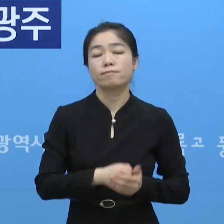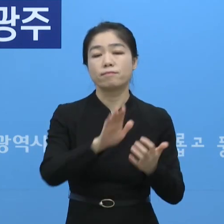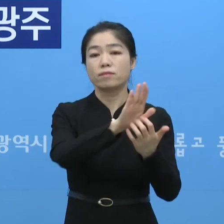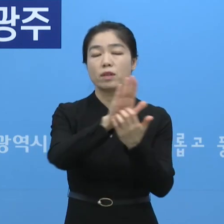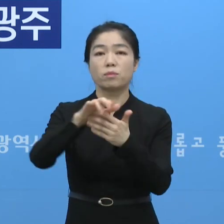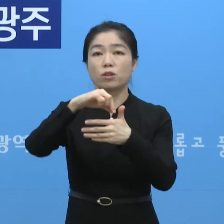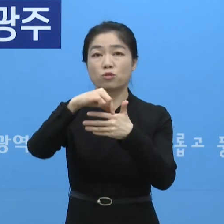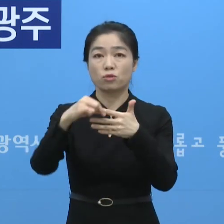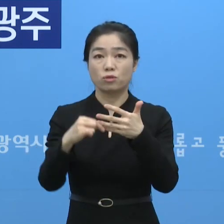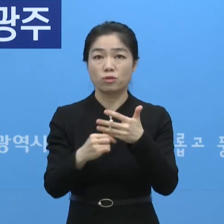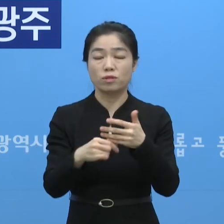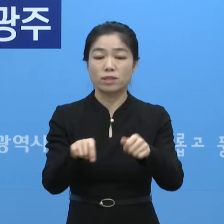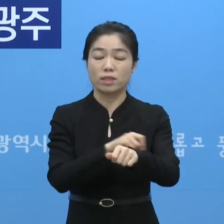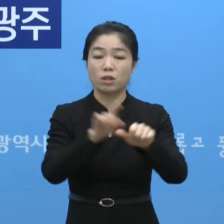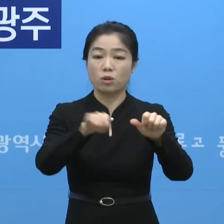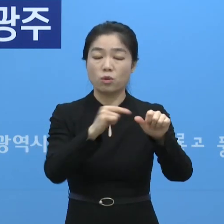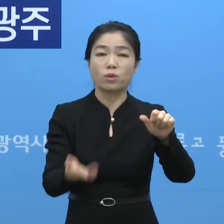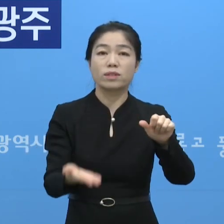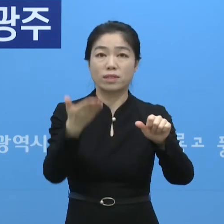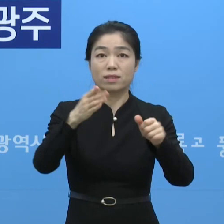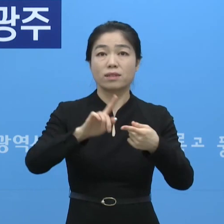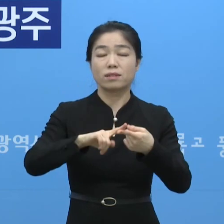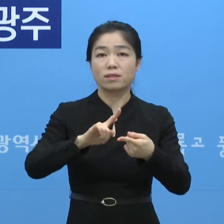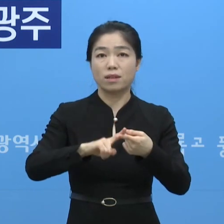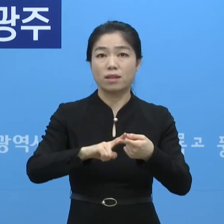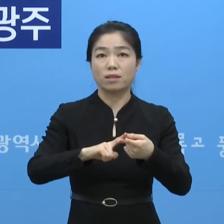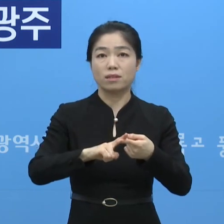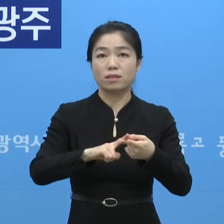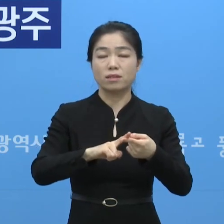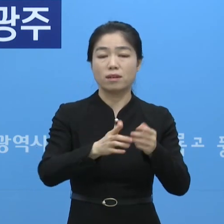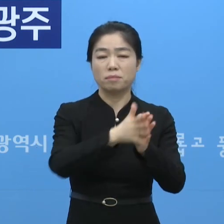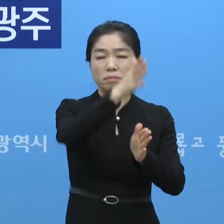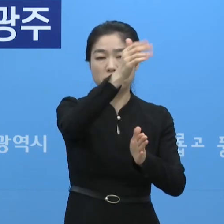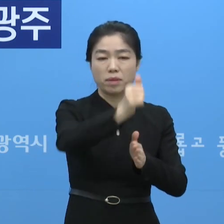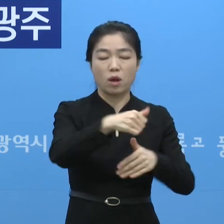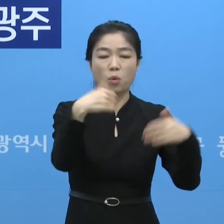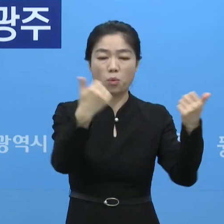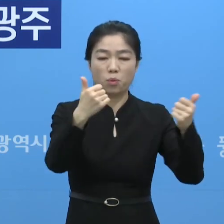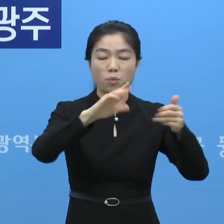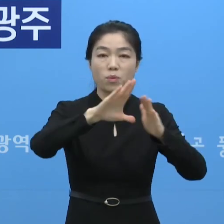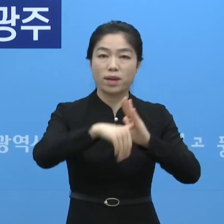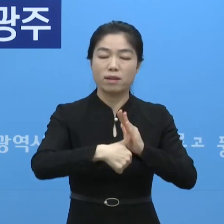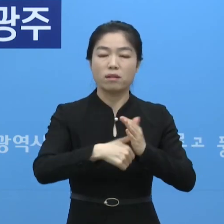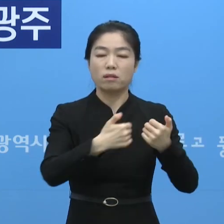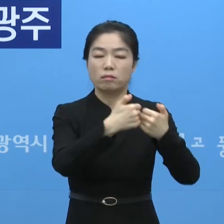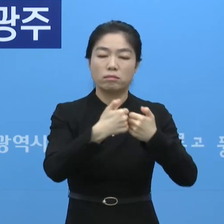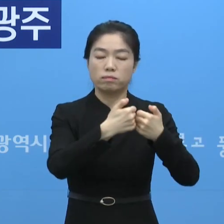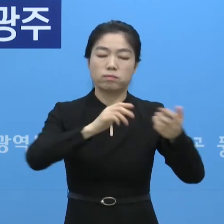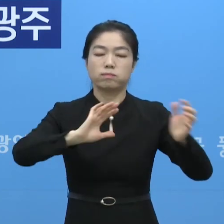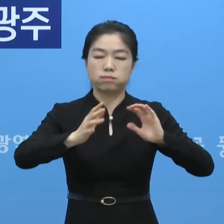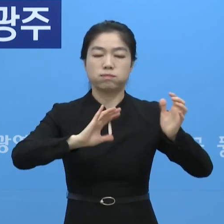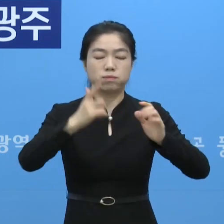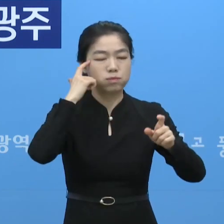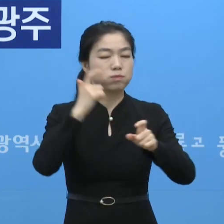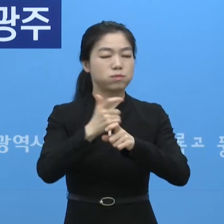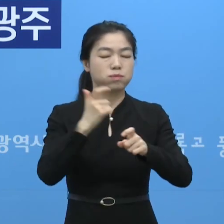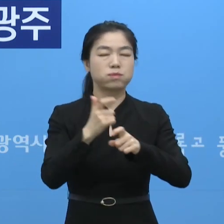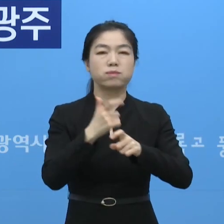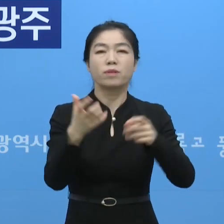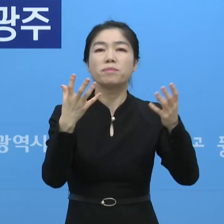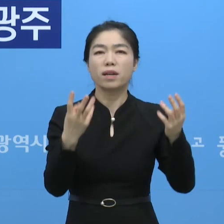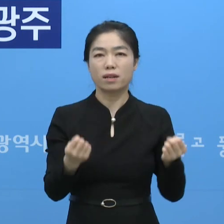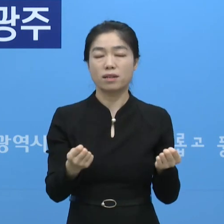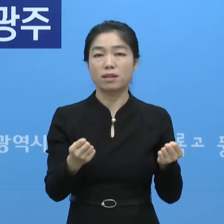방역수칙 이번에 특히 5인 이상 부분에 대해서 종대본회의에서 많은 논의도 있었고 고민들도 많이